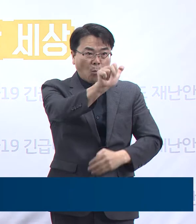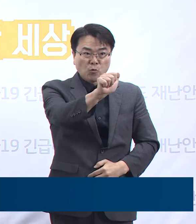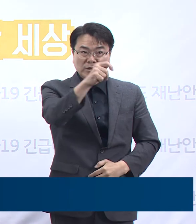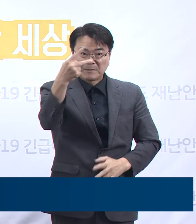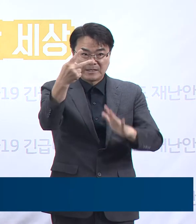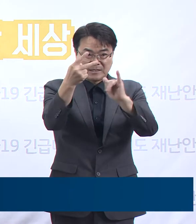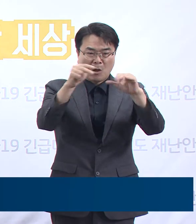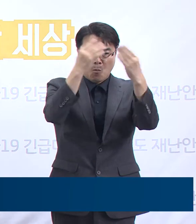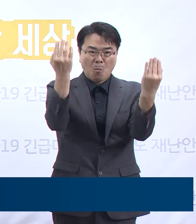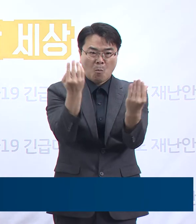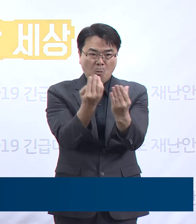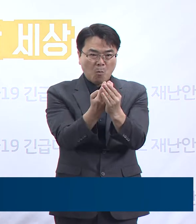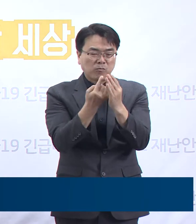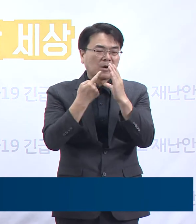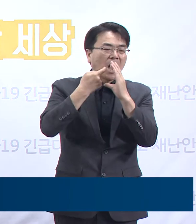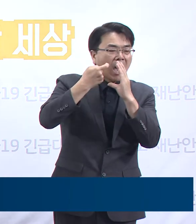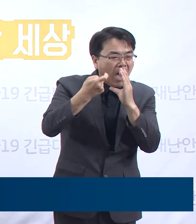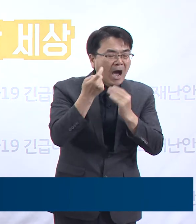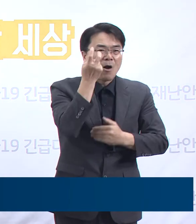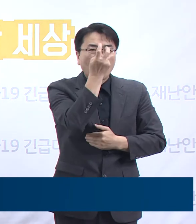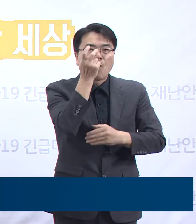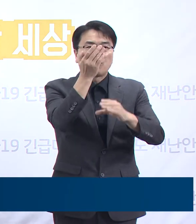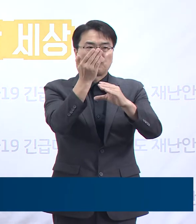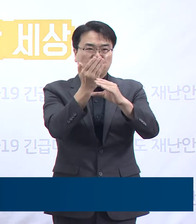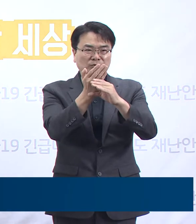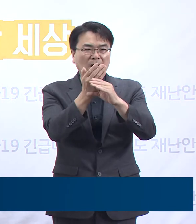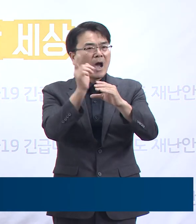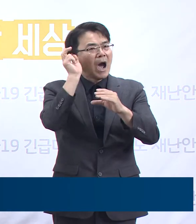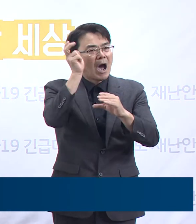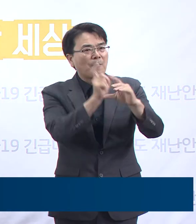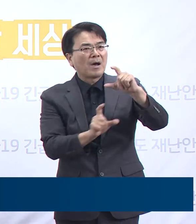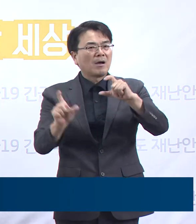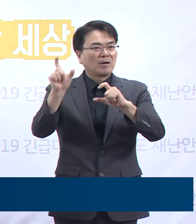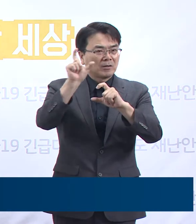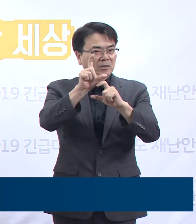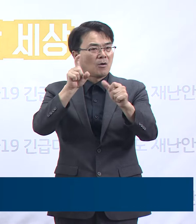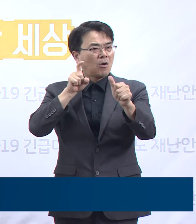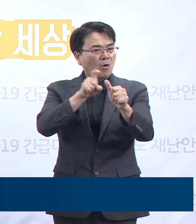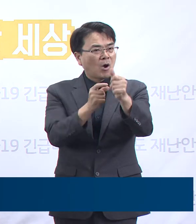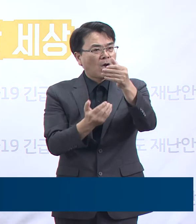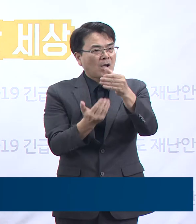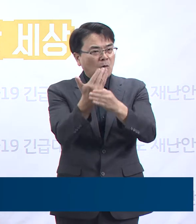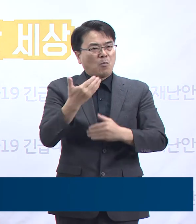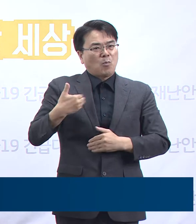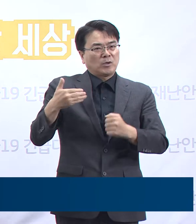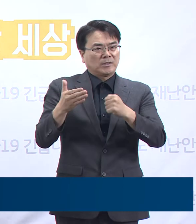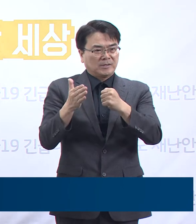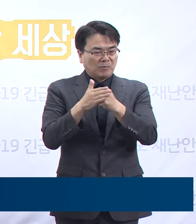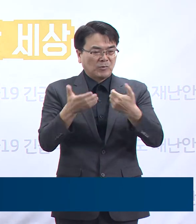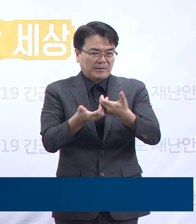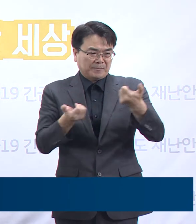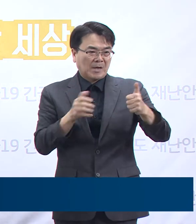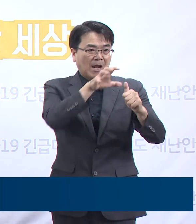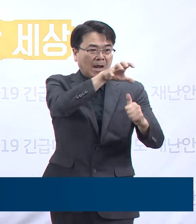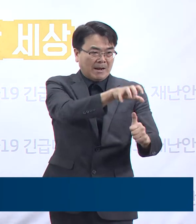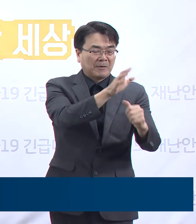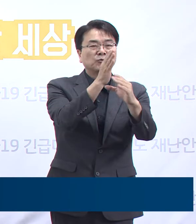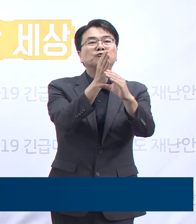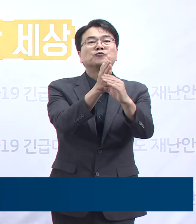대한 전수검사를 진행 중이며 추가 확진 가능성이 높은 사례들을 자가 격리 조치 중입니다.